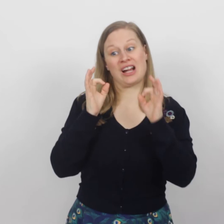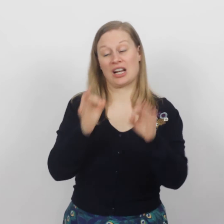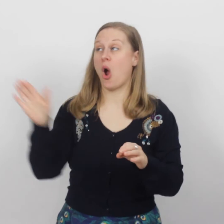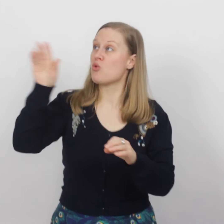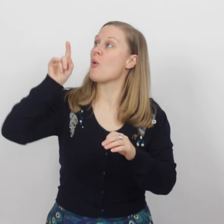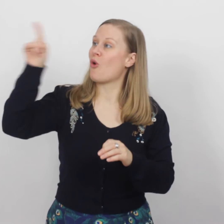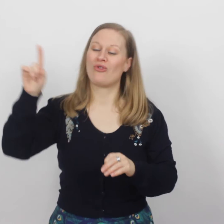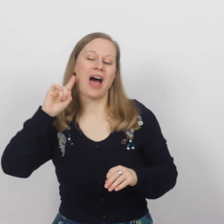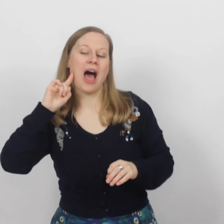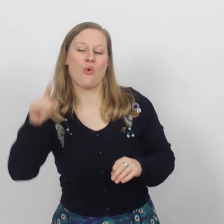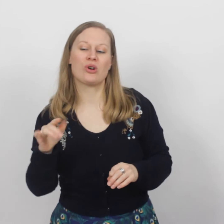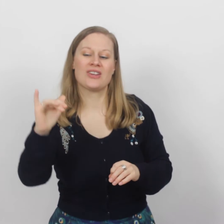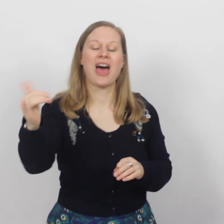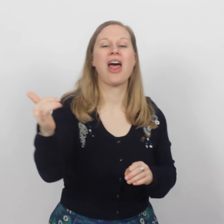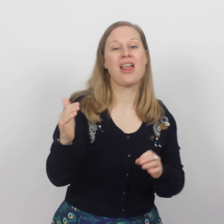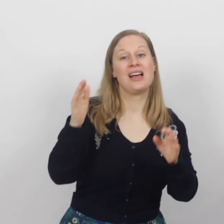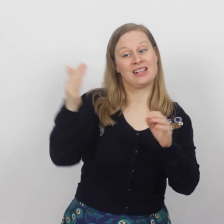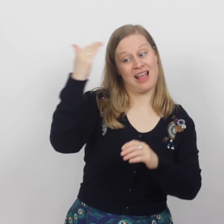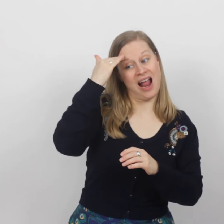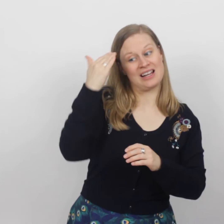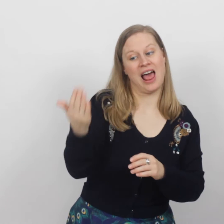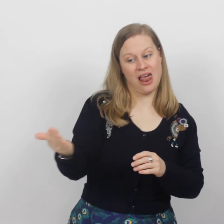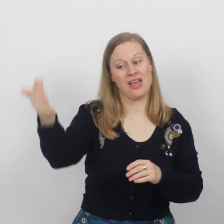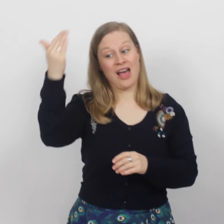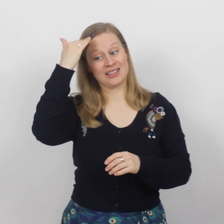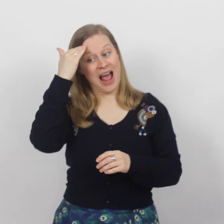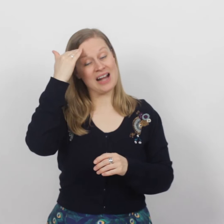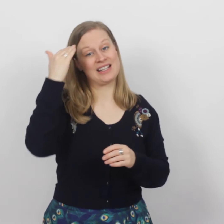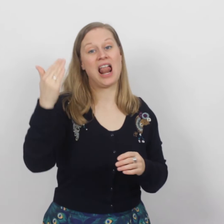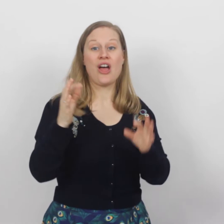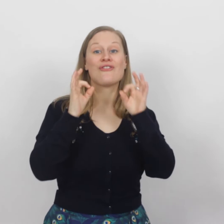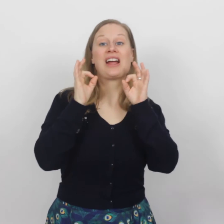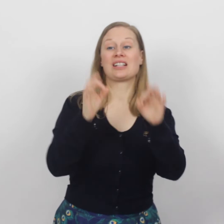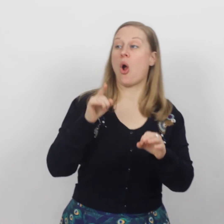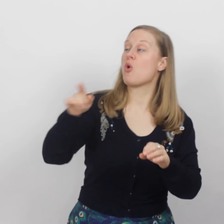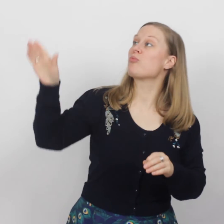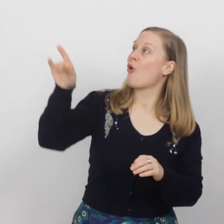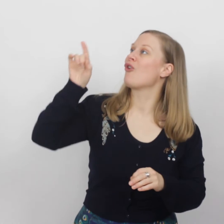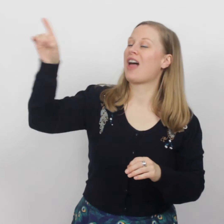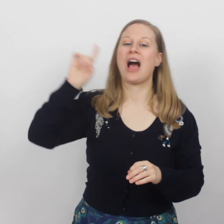vertrouw op God, hij hoort je wel Daniel, Daniel, vertrouw op God, hij